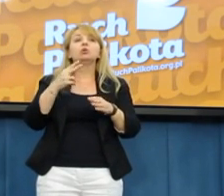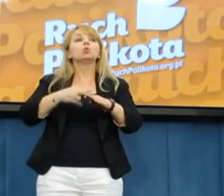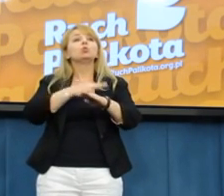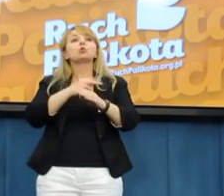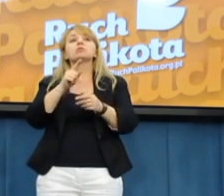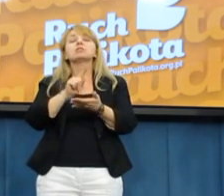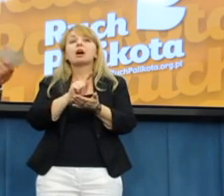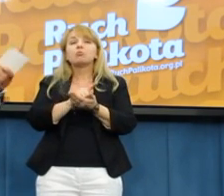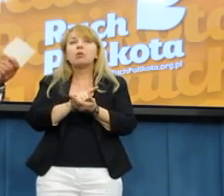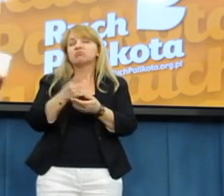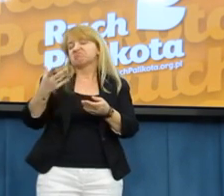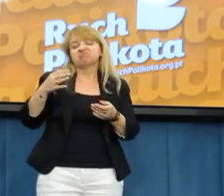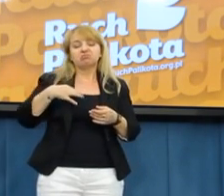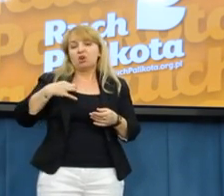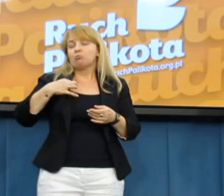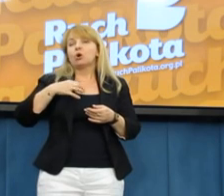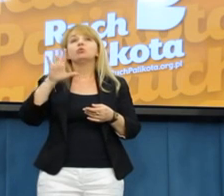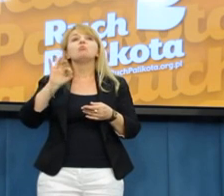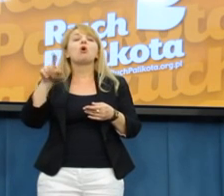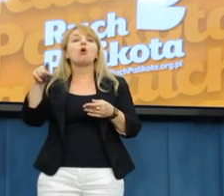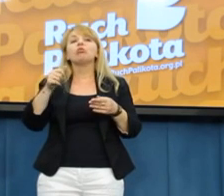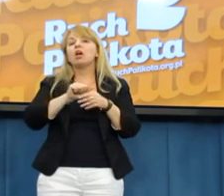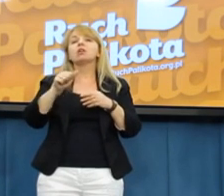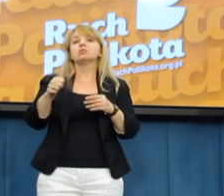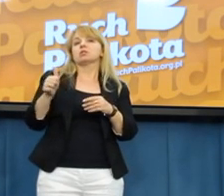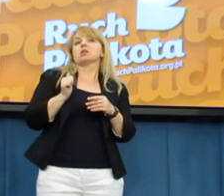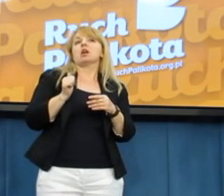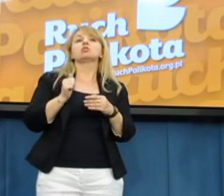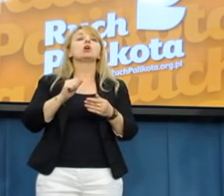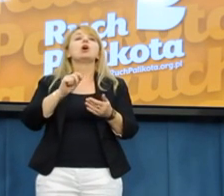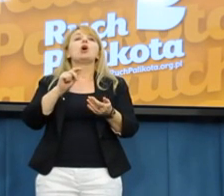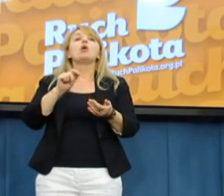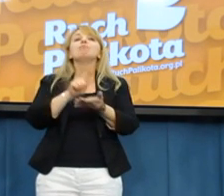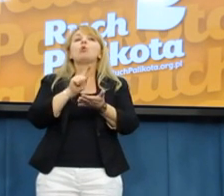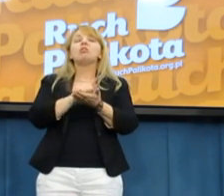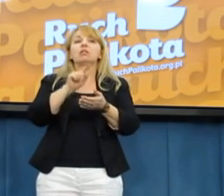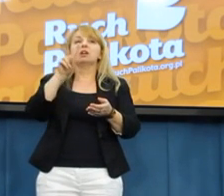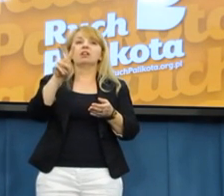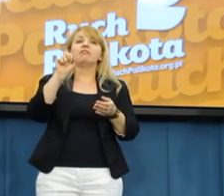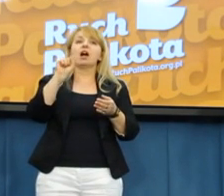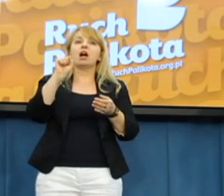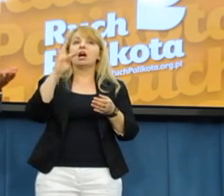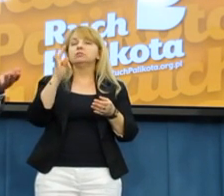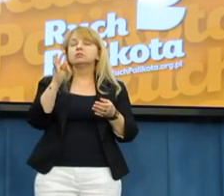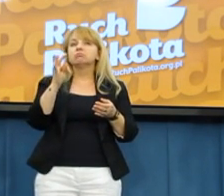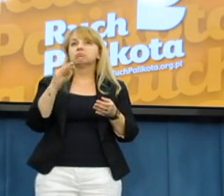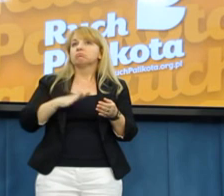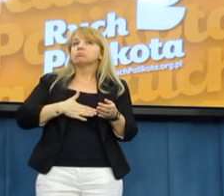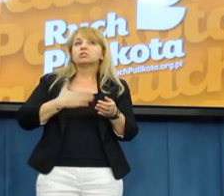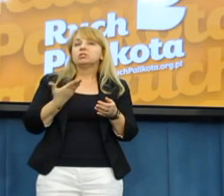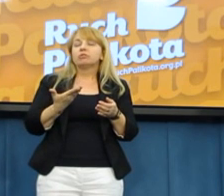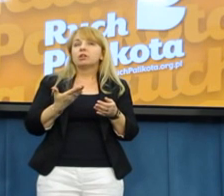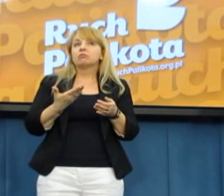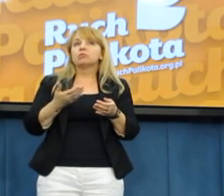zwłanienia, ponieważ ona stoi na straży podatku VAT. I gdybym miałem dzisiaj powiedzieć,